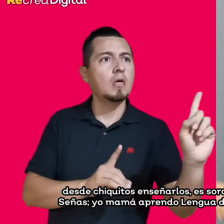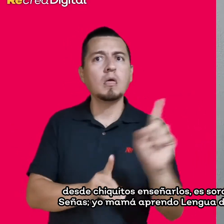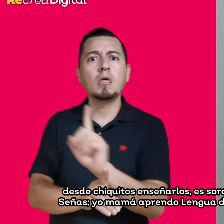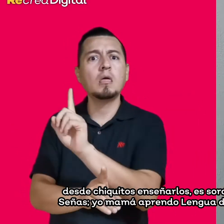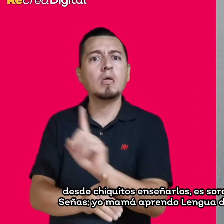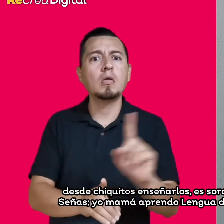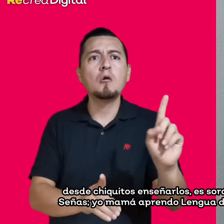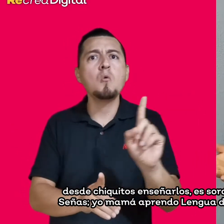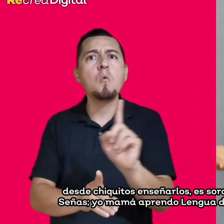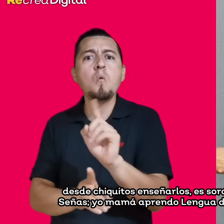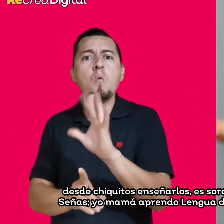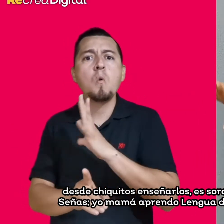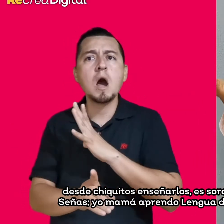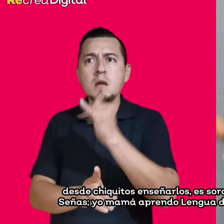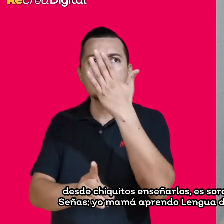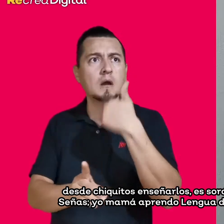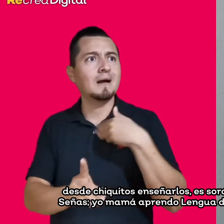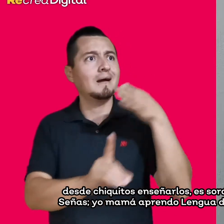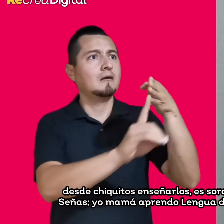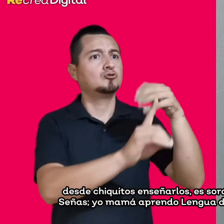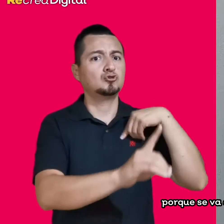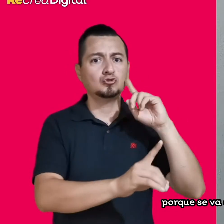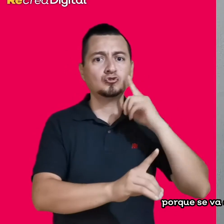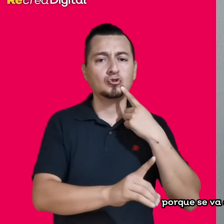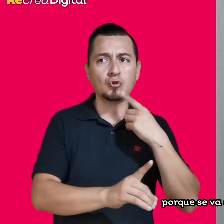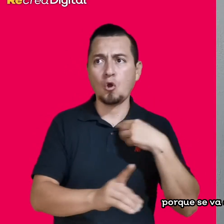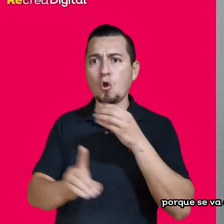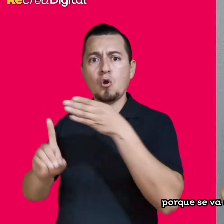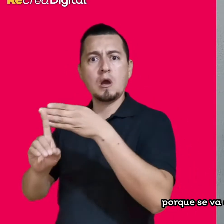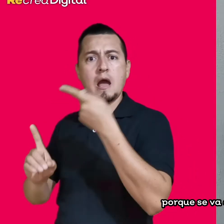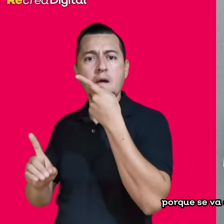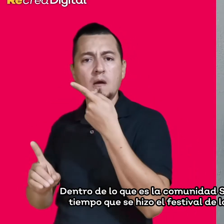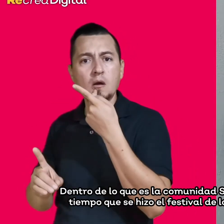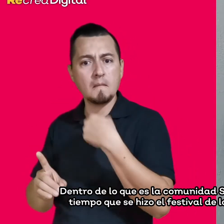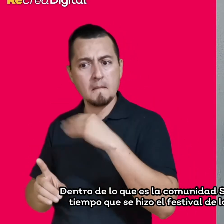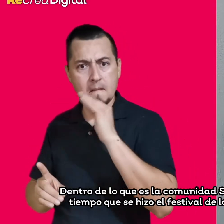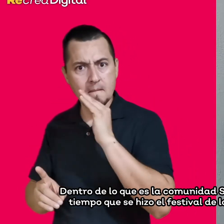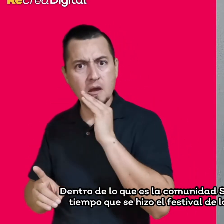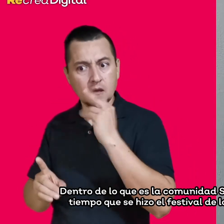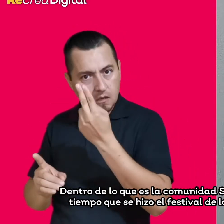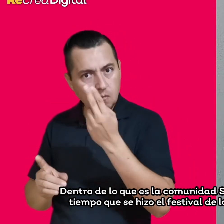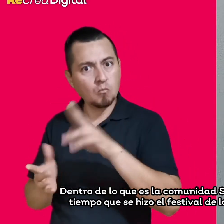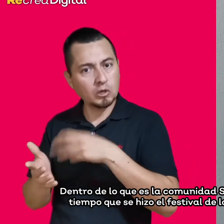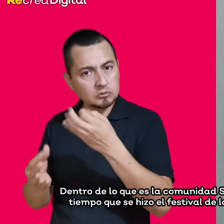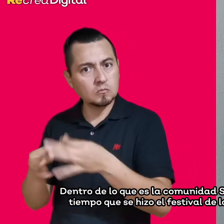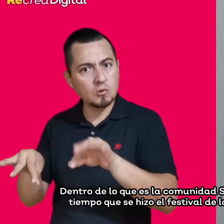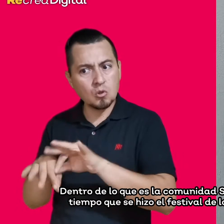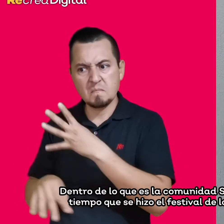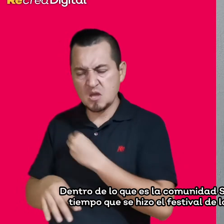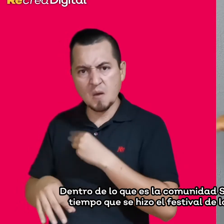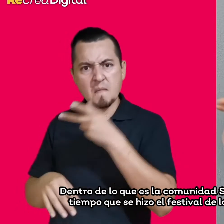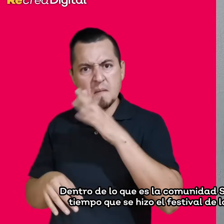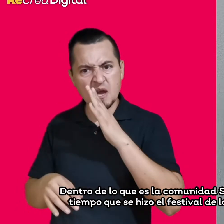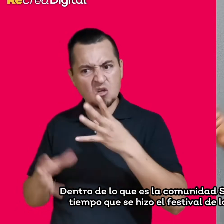mamá aprendo lengua de señas y mi hijo va a superarse porque se va a superar. Dentro de lo que es